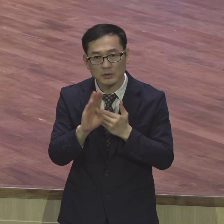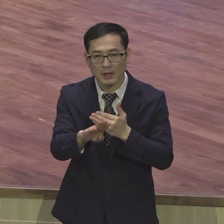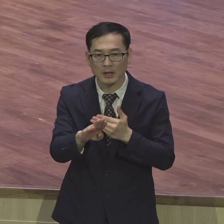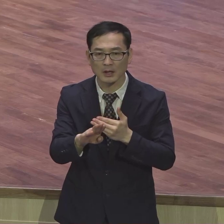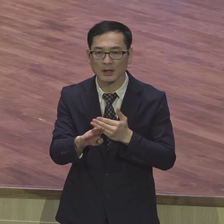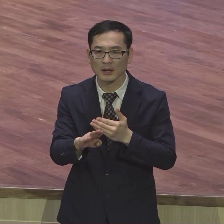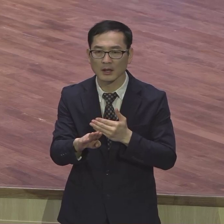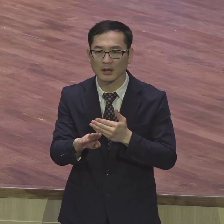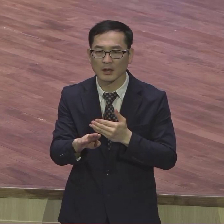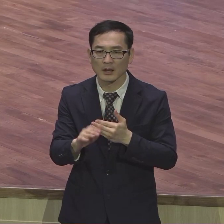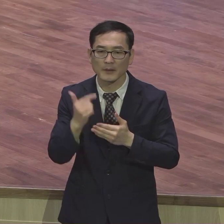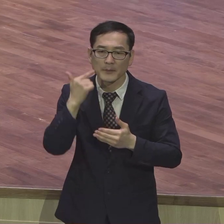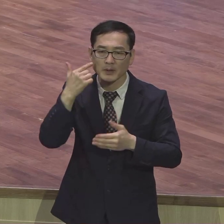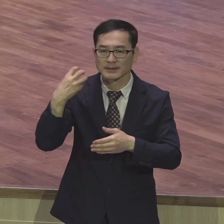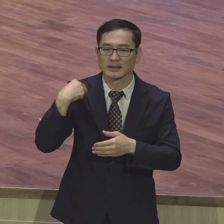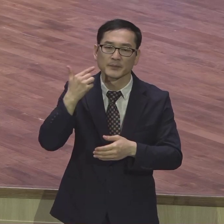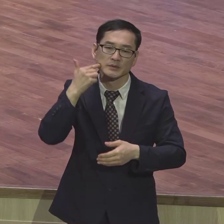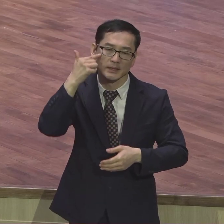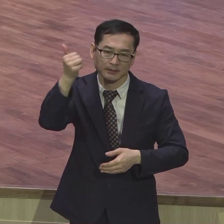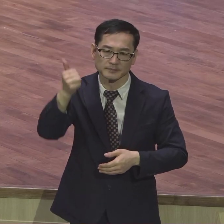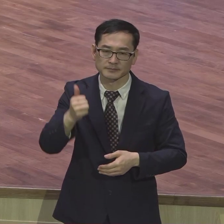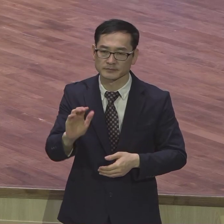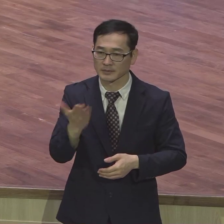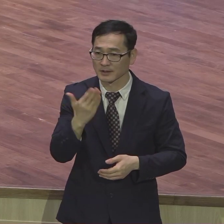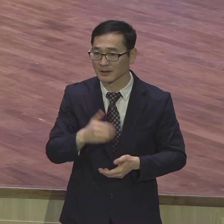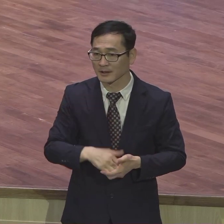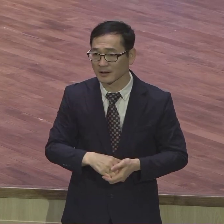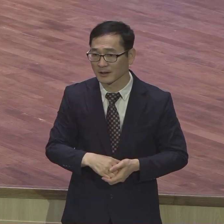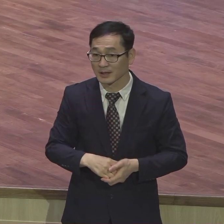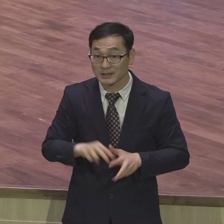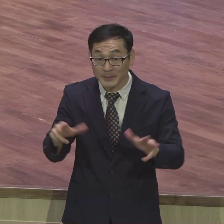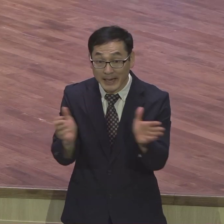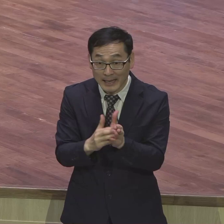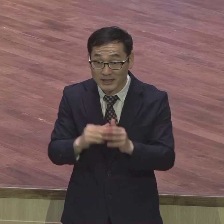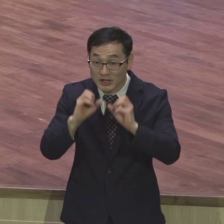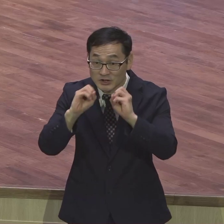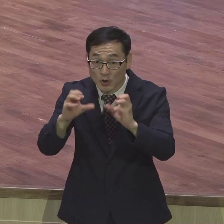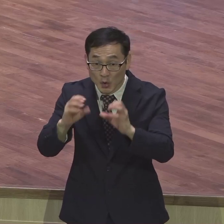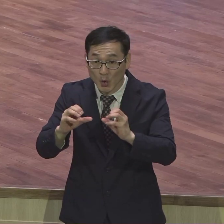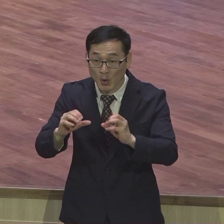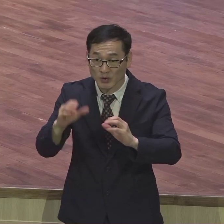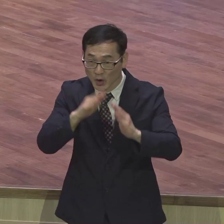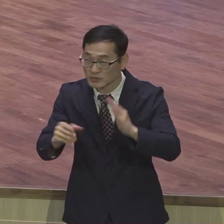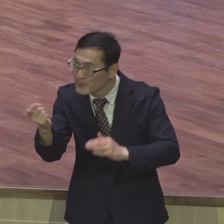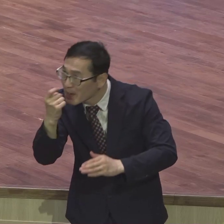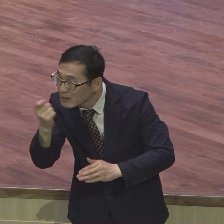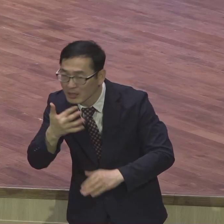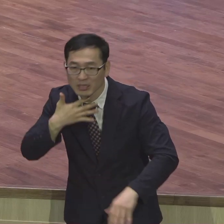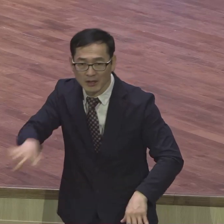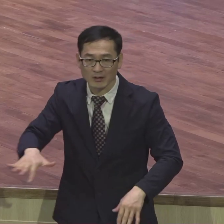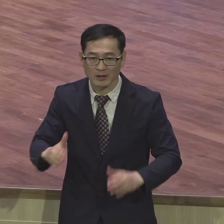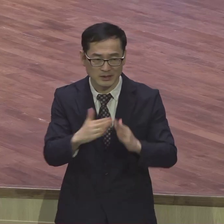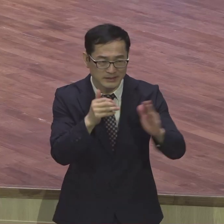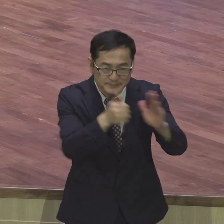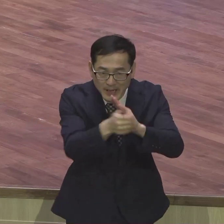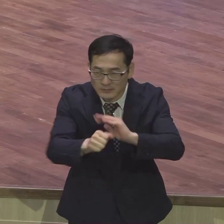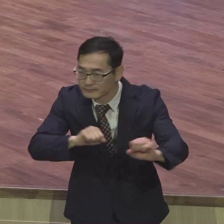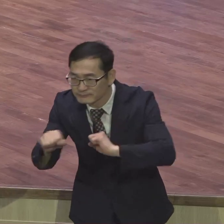한 번도 나는 정식 설교를 해본 적도 없고 아무 목회도 신방도 해본 적 없고 아무것도 해본 적 없어요 그리고